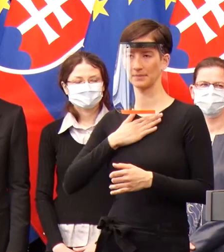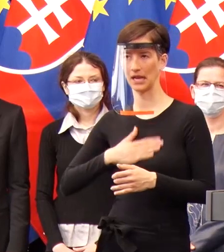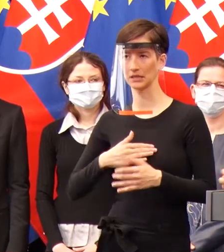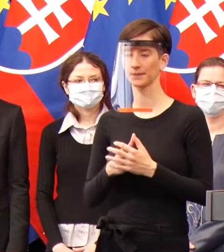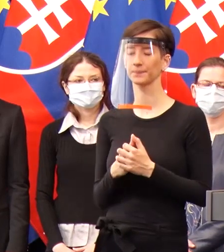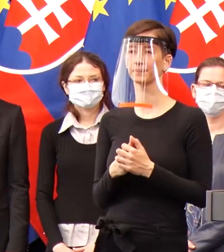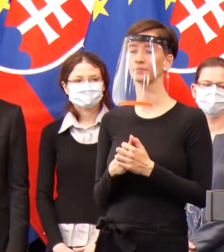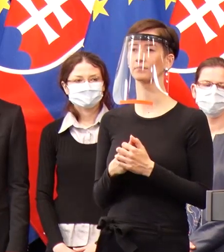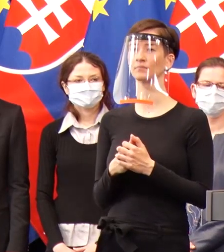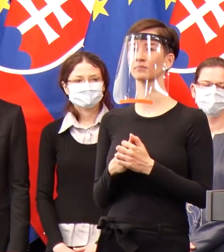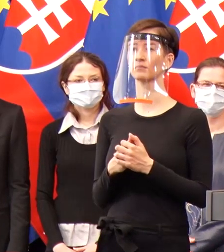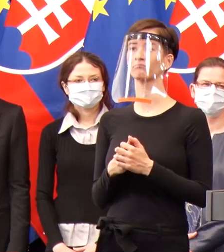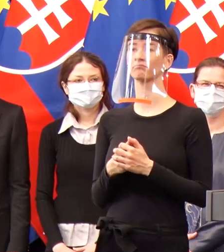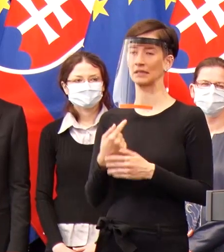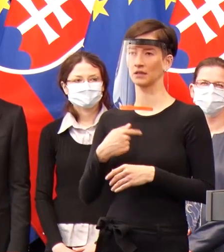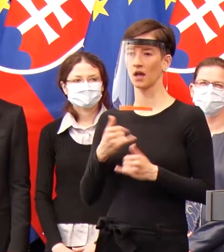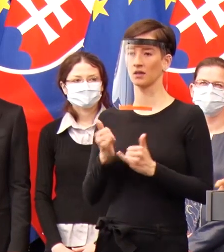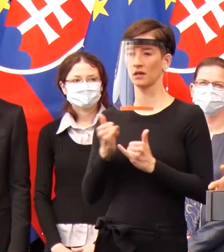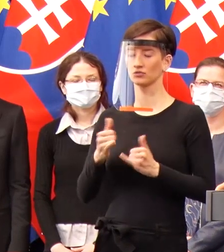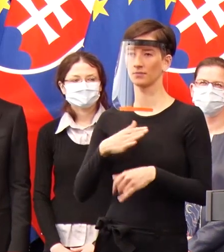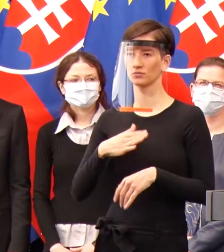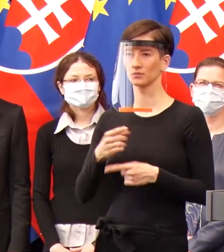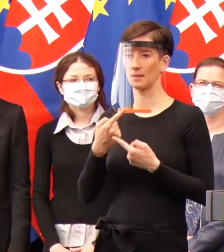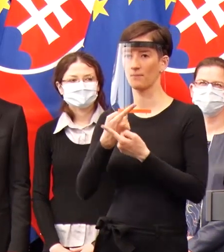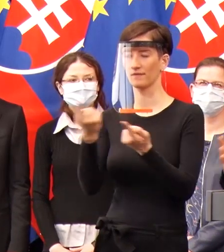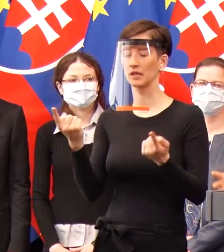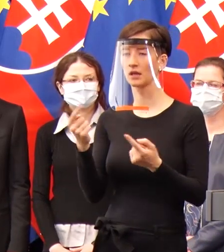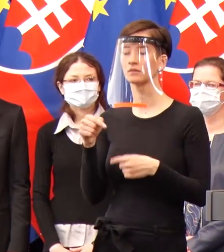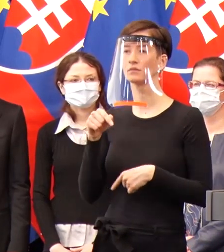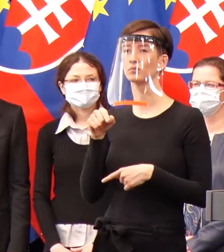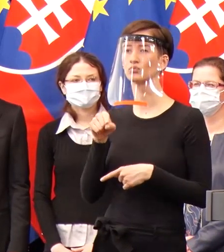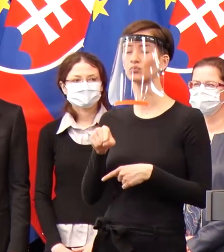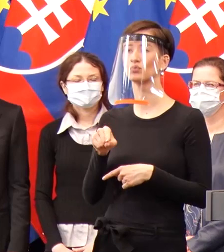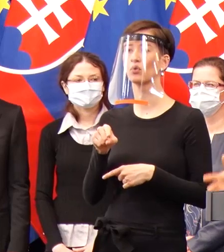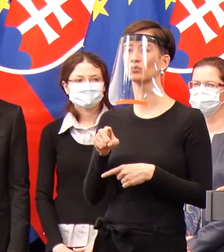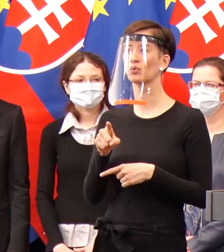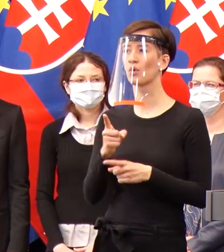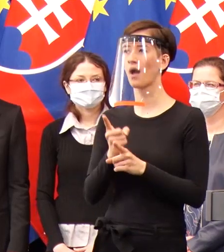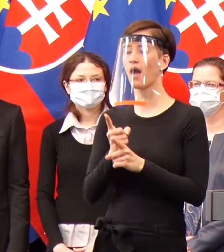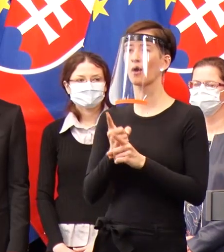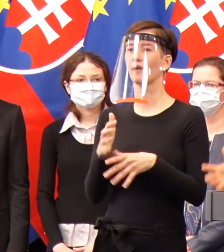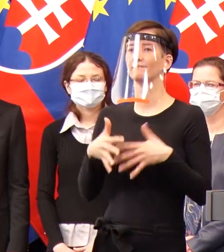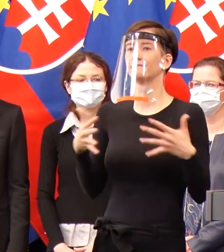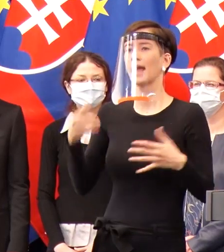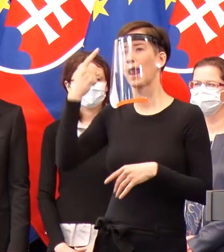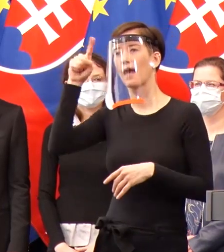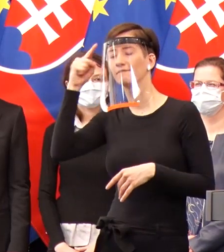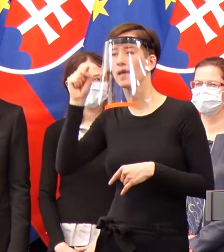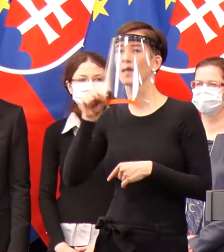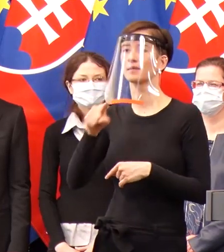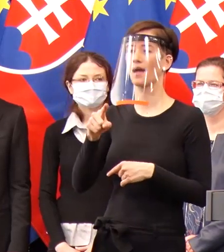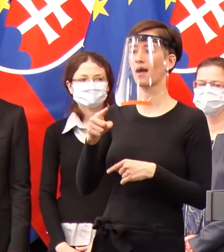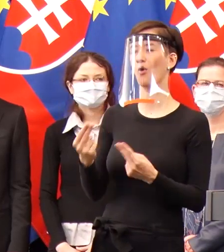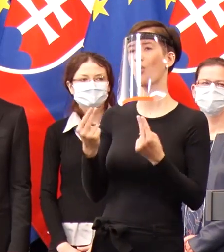ja by som veľmi úprimne a pravdivého sa pozrejme povedal, že to nie je žiadna veľká veda, z toho nebude Nobelová cena.